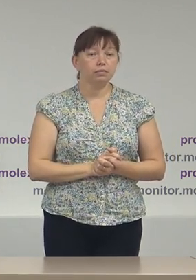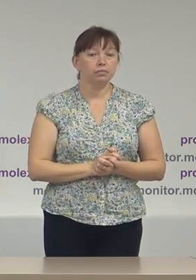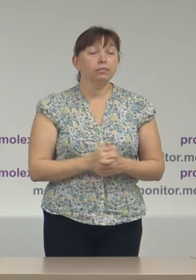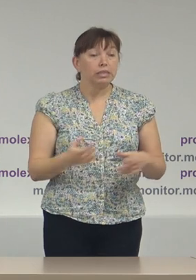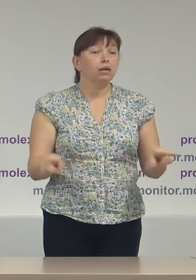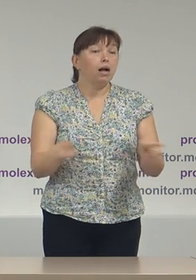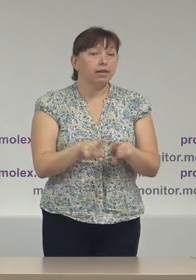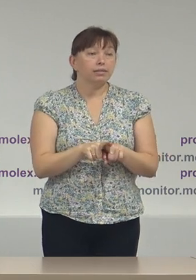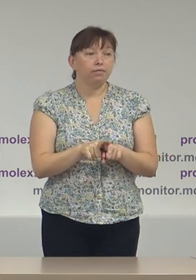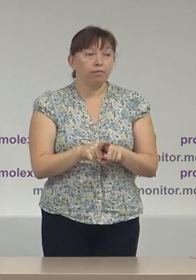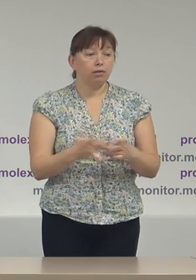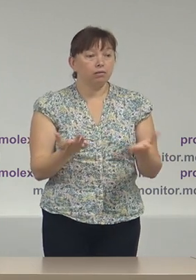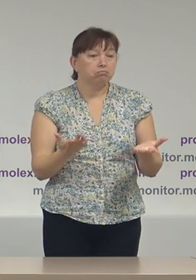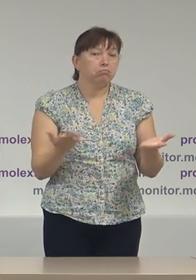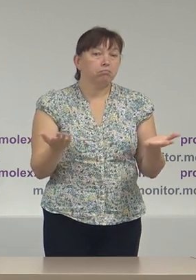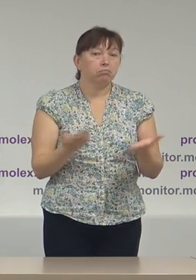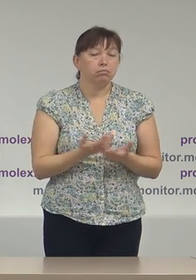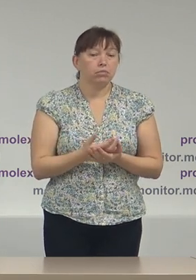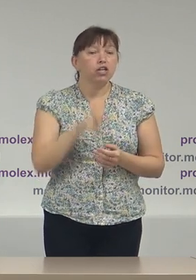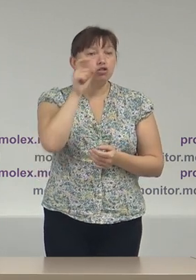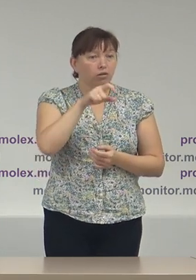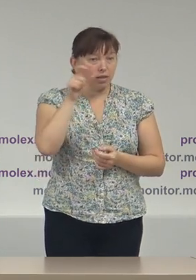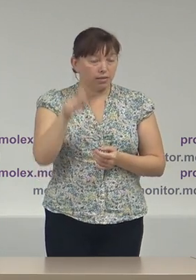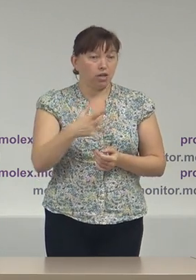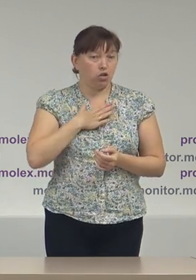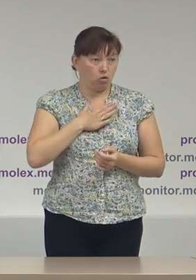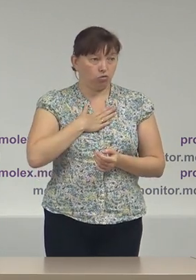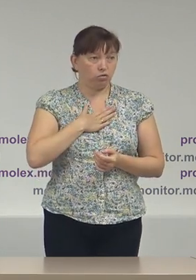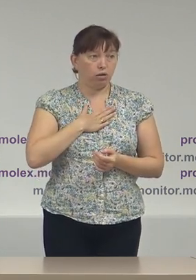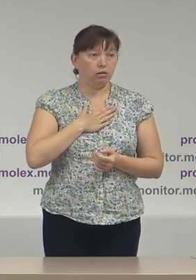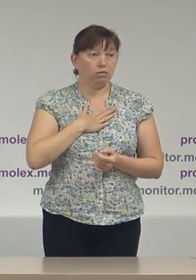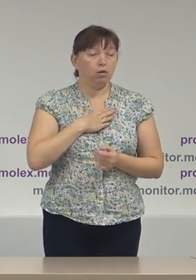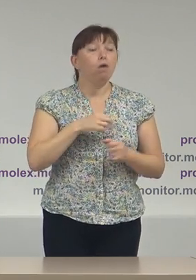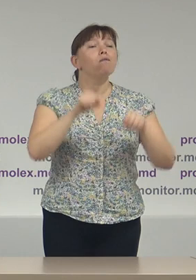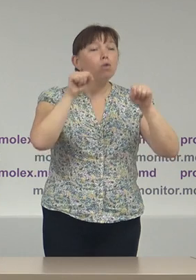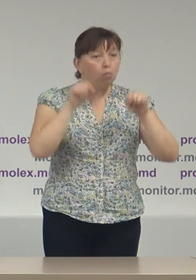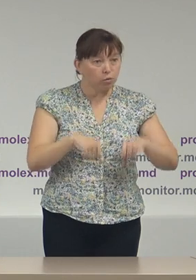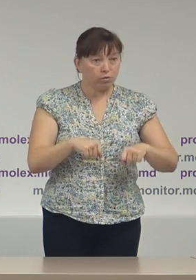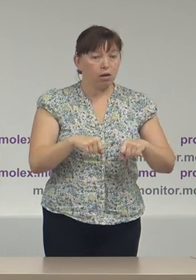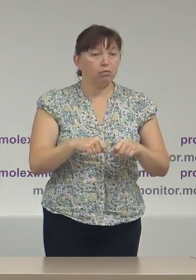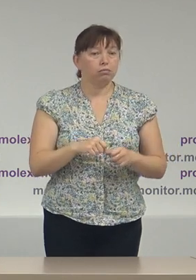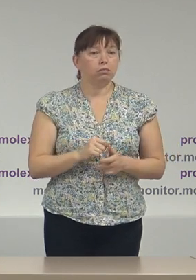Astfel, teoretic, cetățenii noștri vor putea